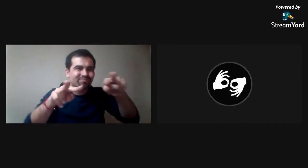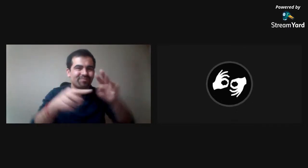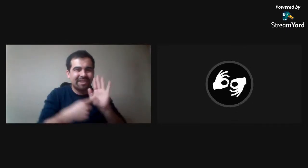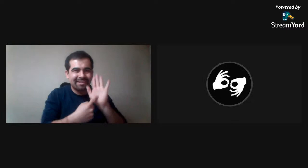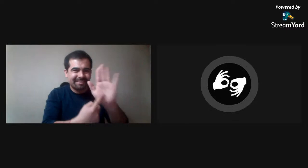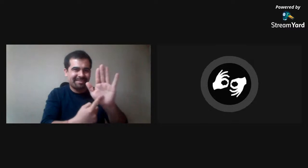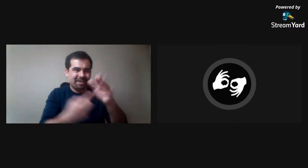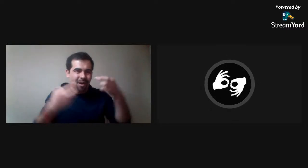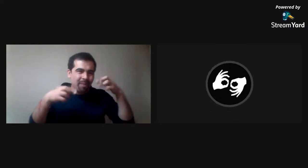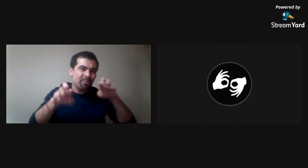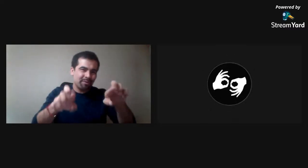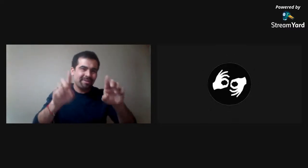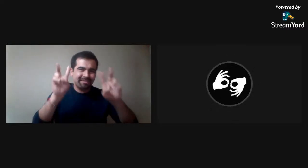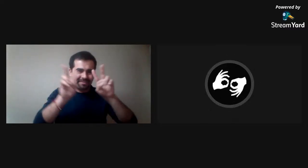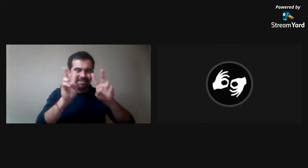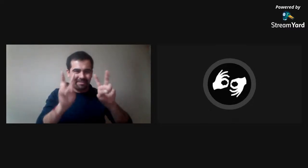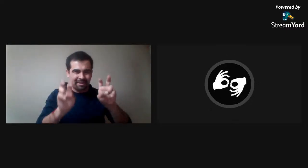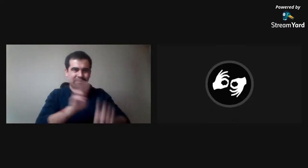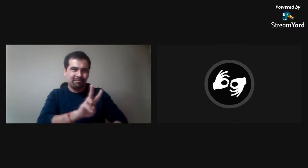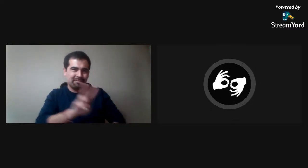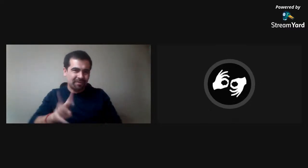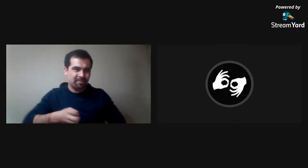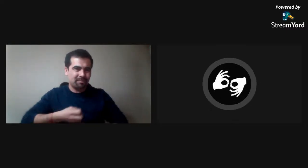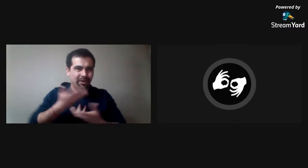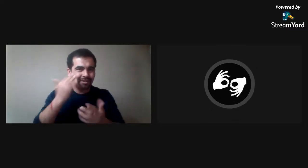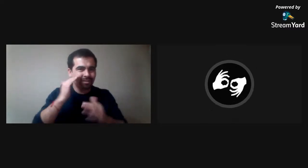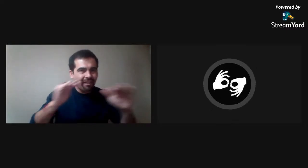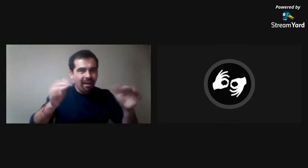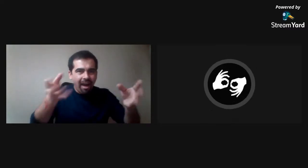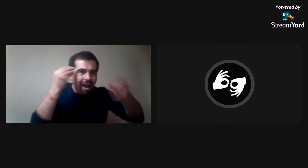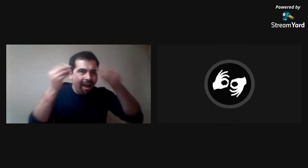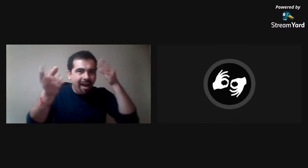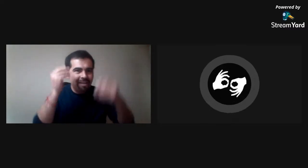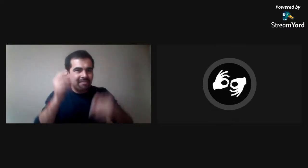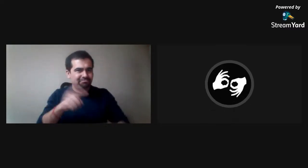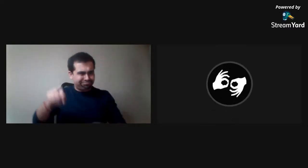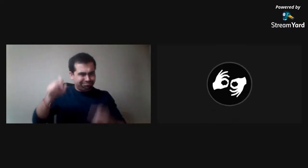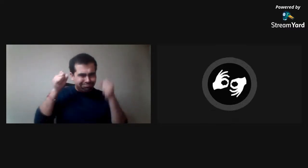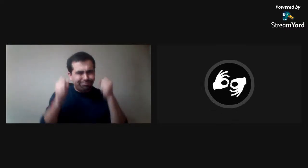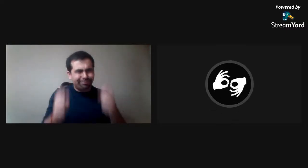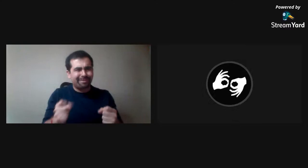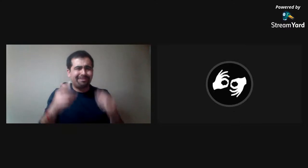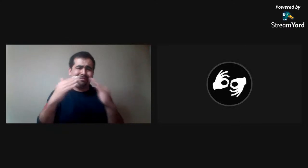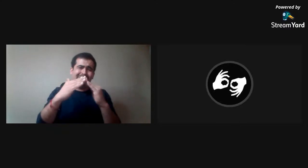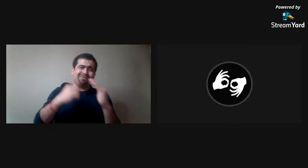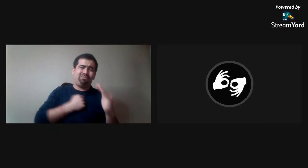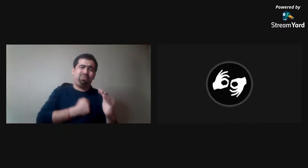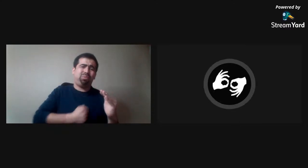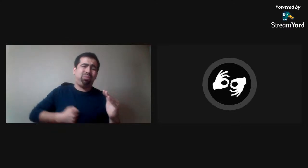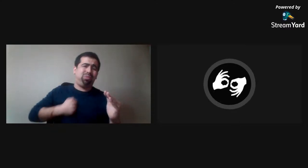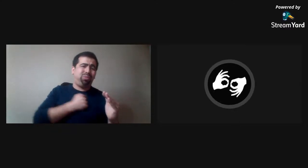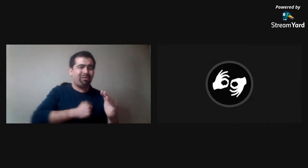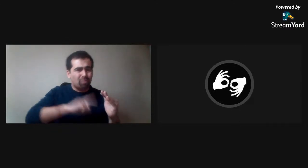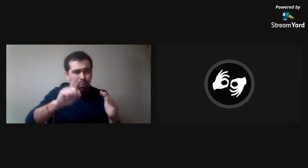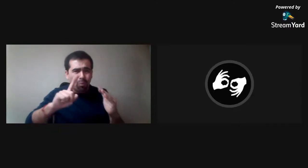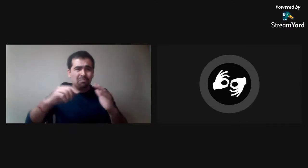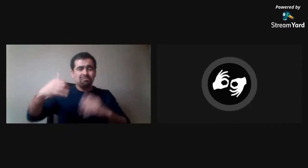conectados, pero fue una muy buena oportunidad de saber acerca del tema del vernáculo visual y poder haberlo visto.